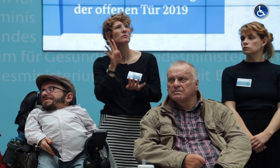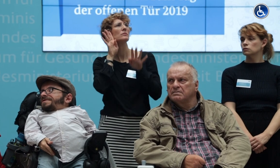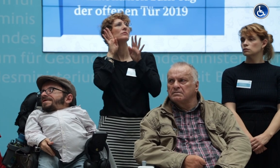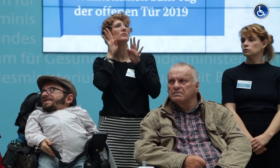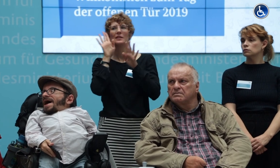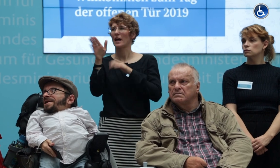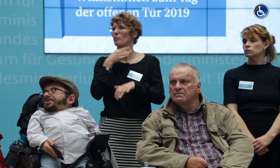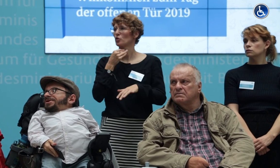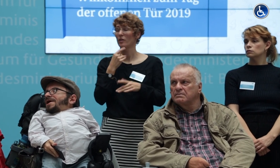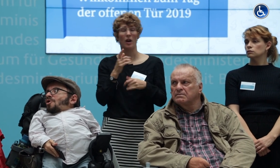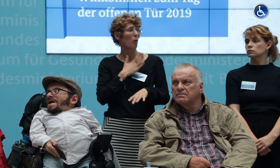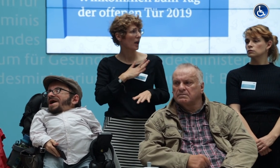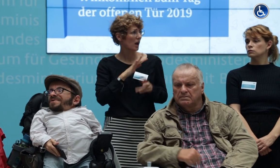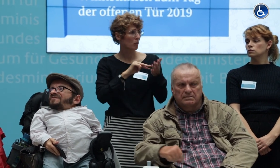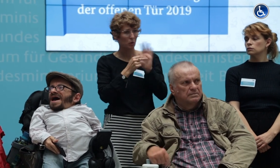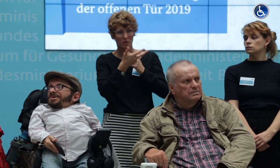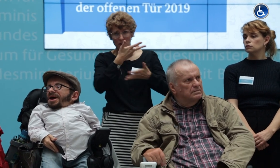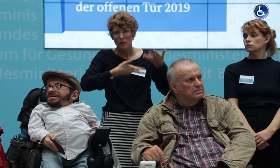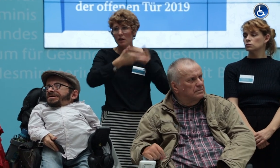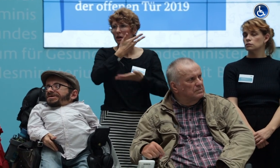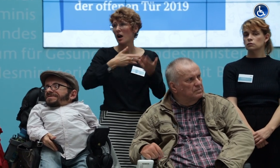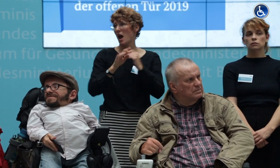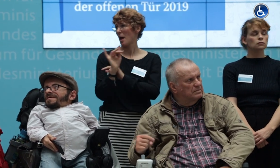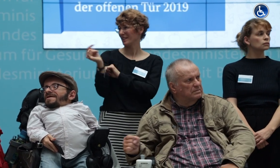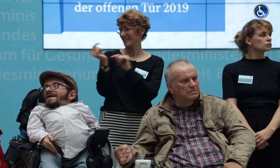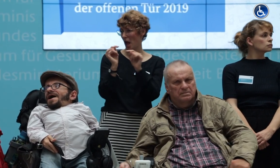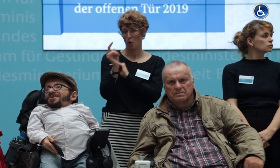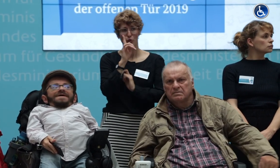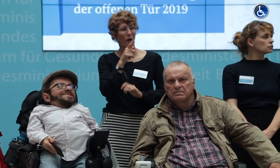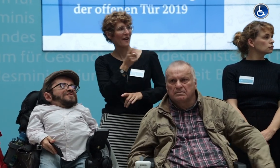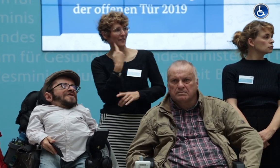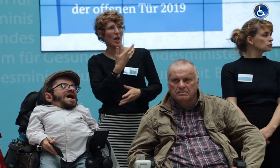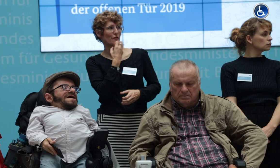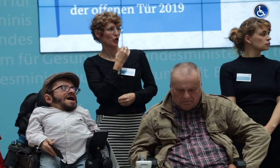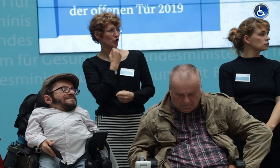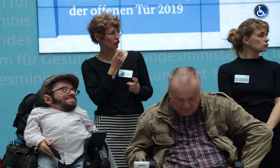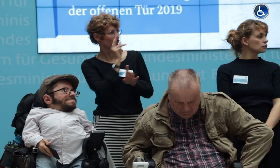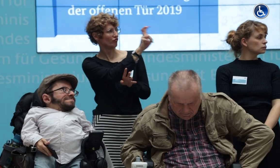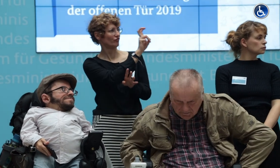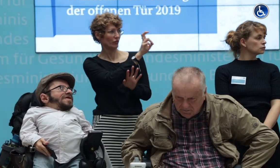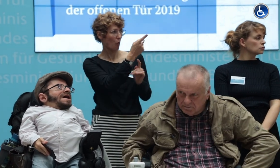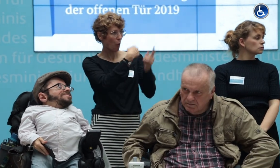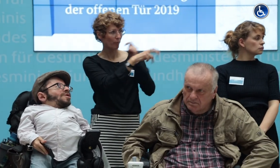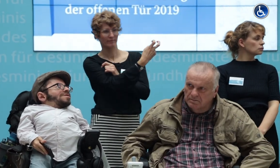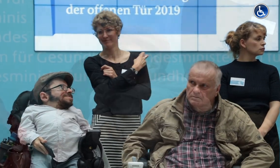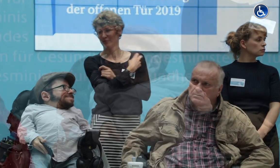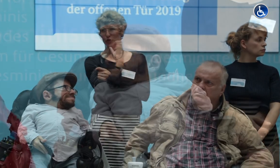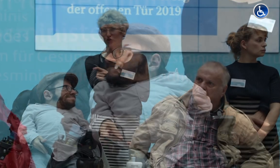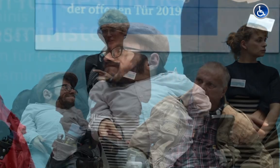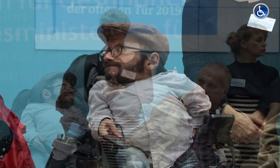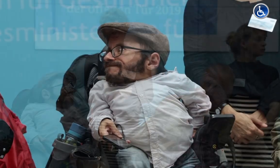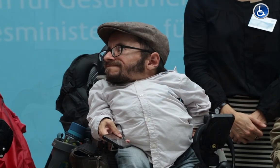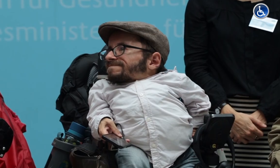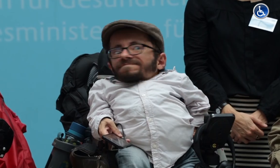Politik vor. Leider sind die Dialogbereiche auf drei Seiten. Seid ihr die Kinder haben, machen sie uns.